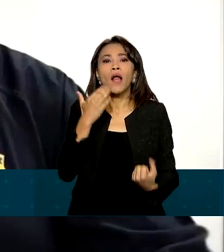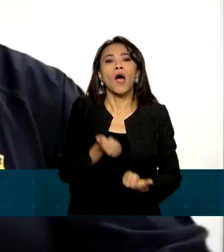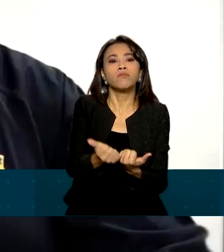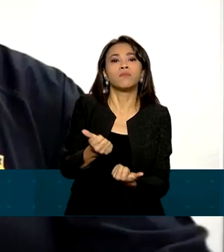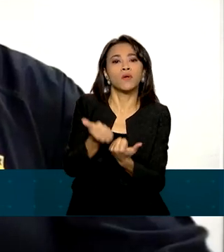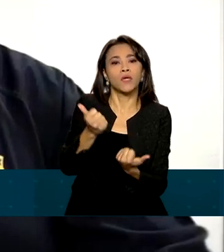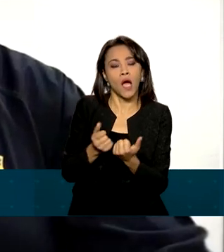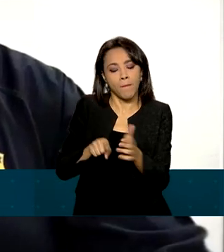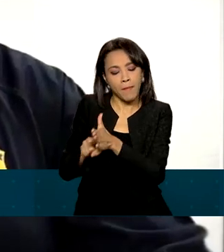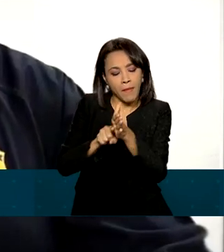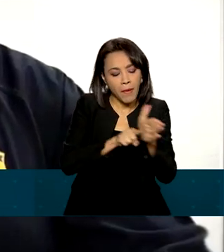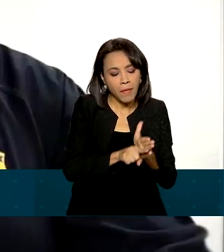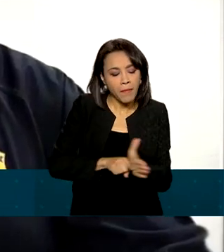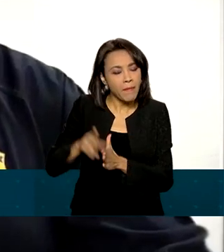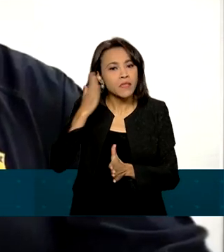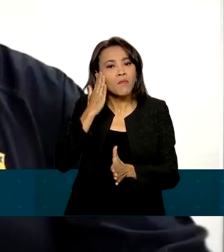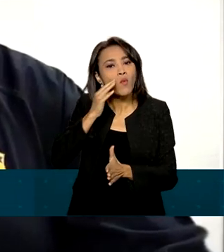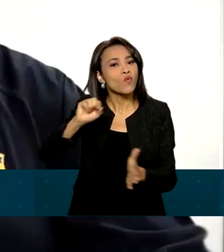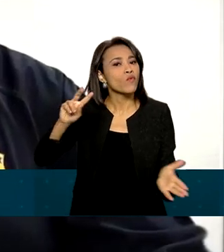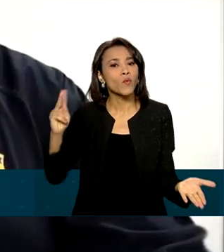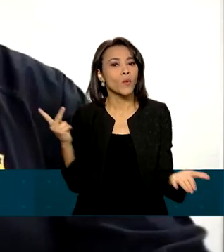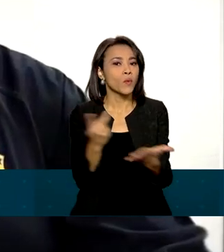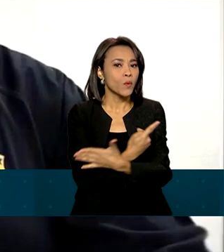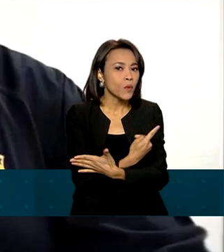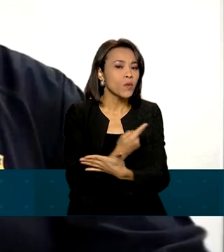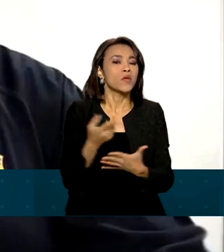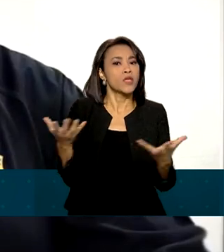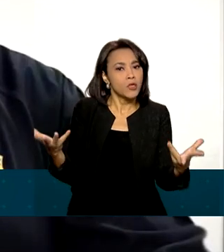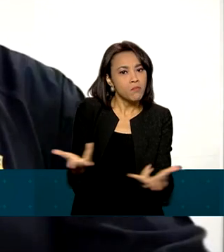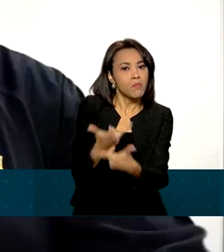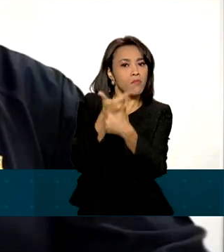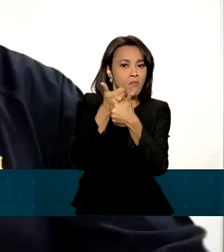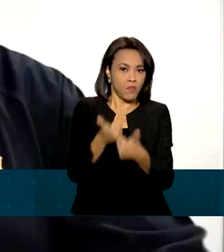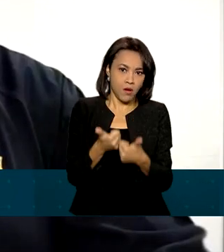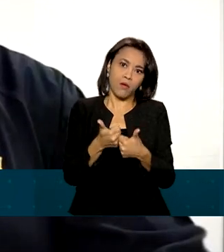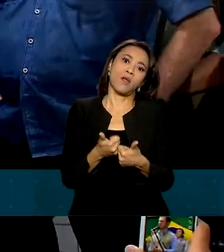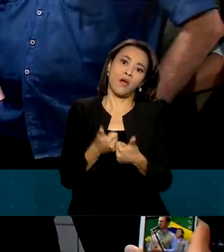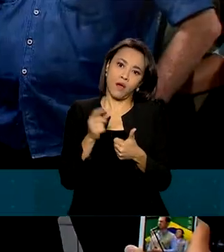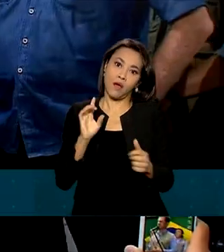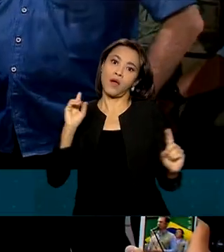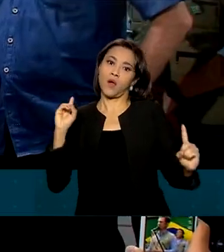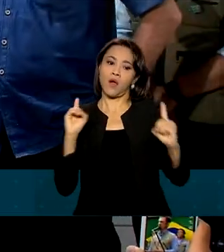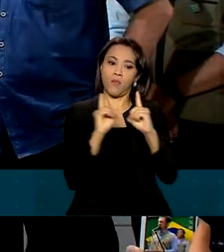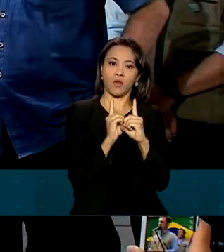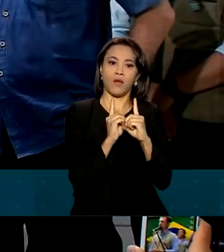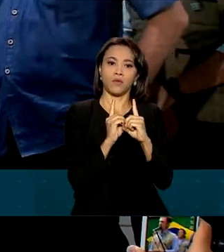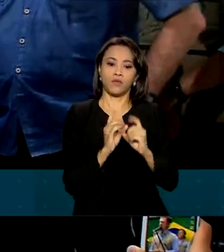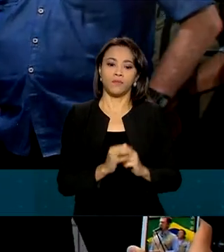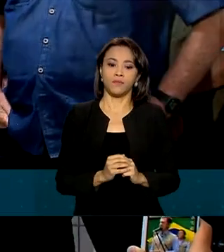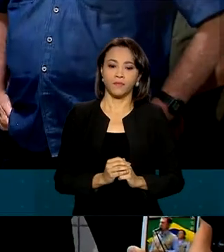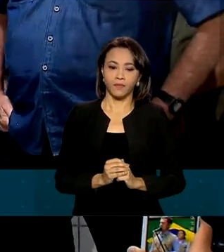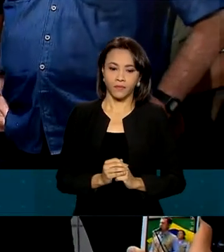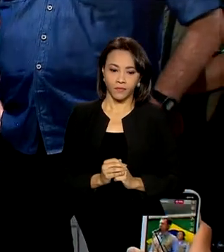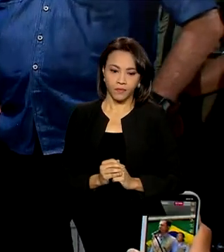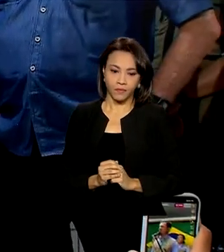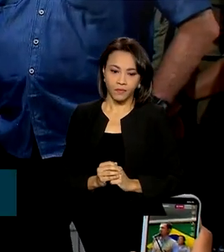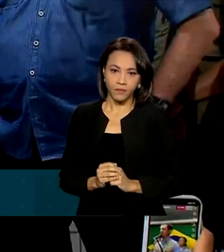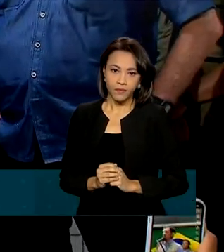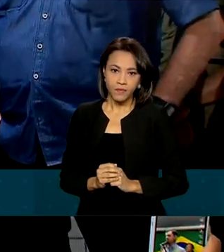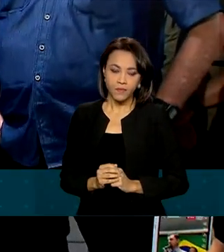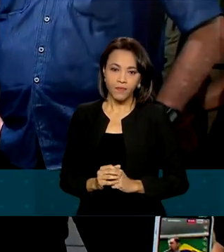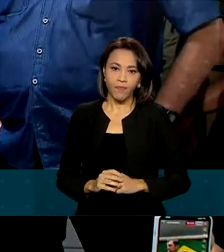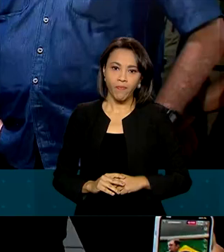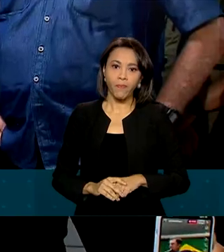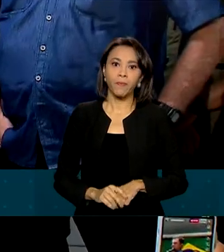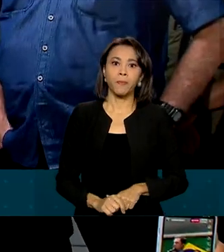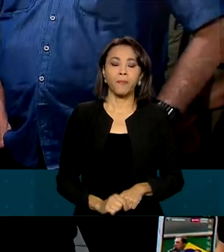todas as investigações e buscaremos o aperfeiçoamento dos nossos padrões de abordagens. Tanto o processo administrativo no âmbito da PRF,